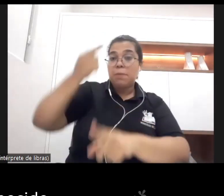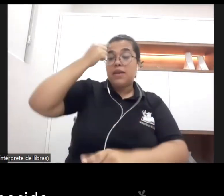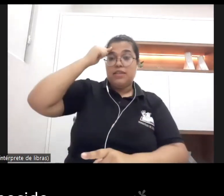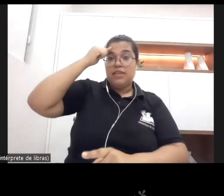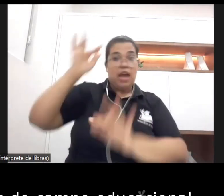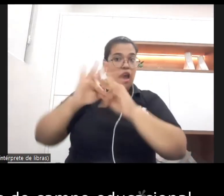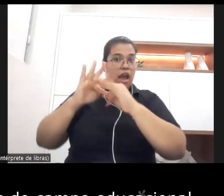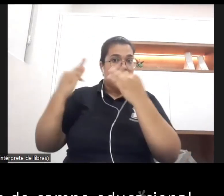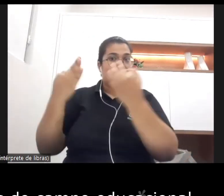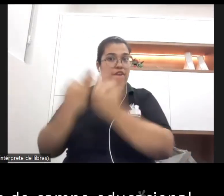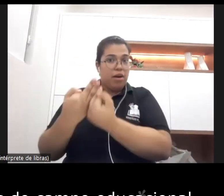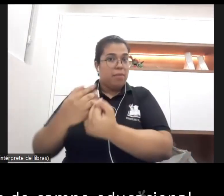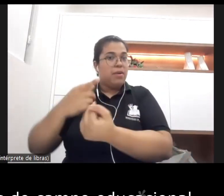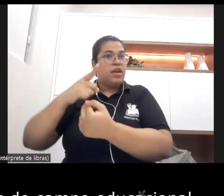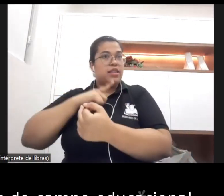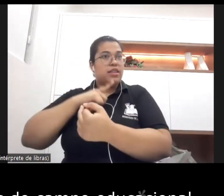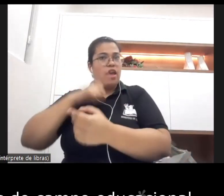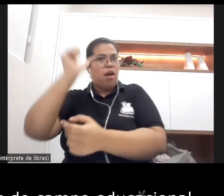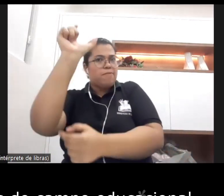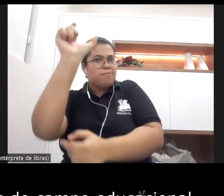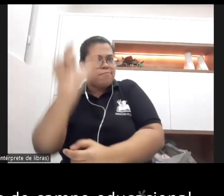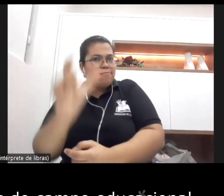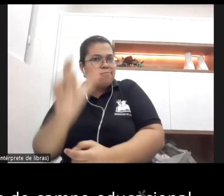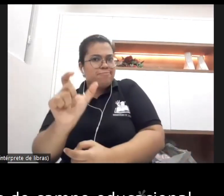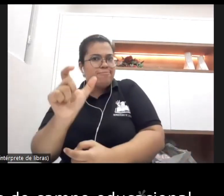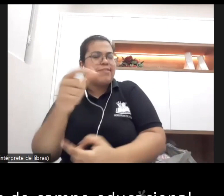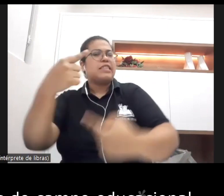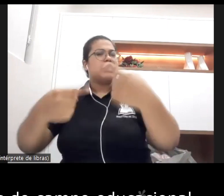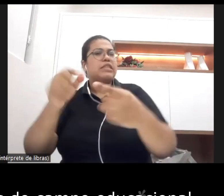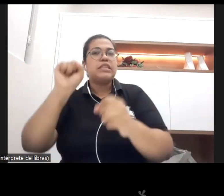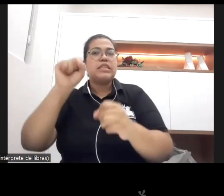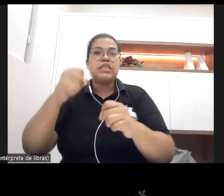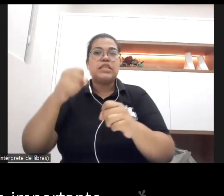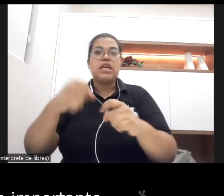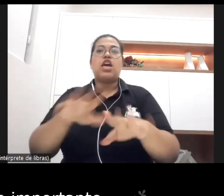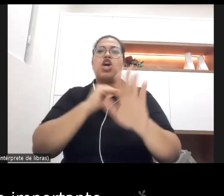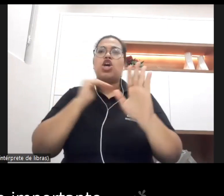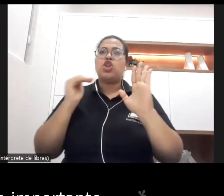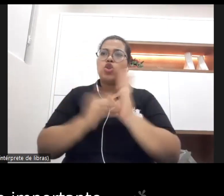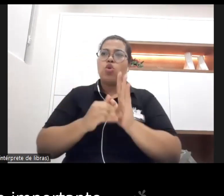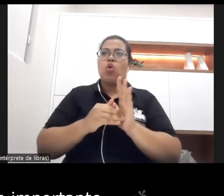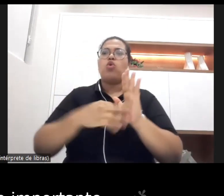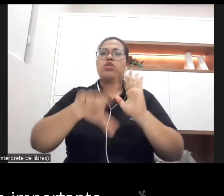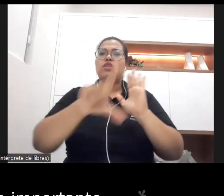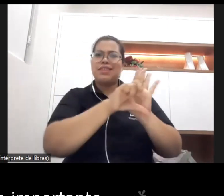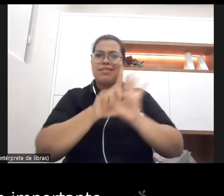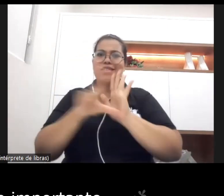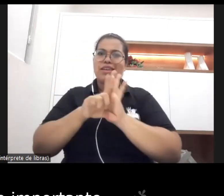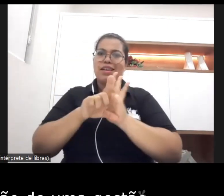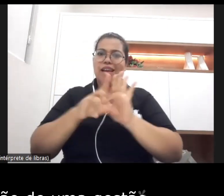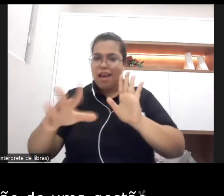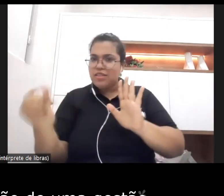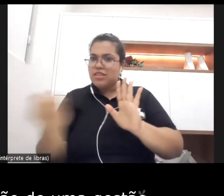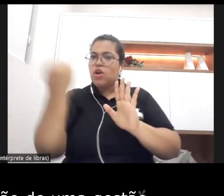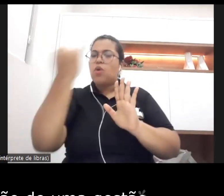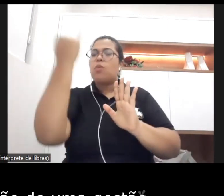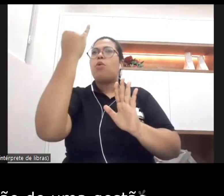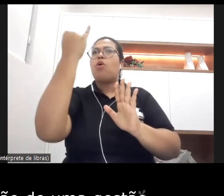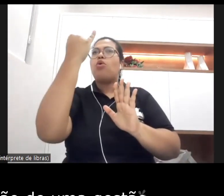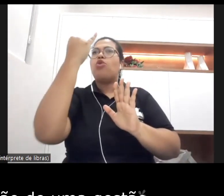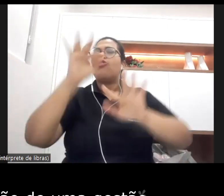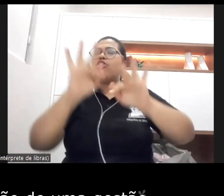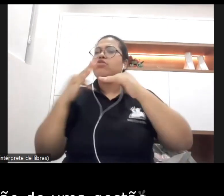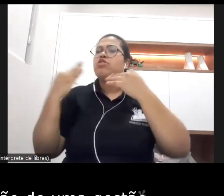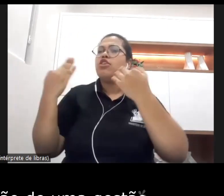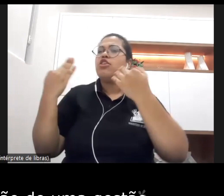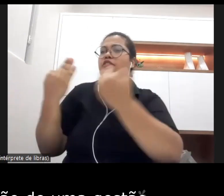reconhecido em quase todas as legislações do campo educacional ela é um componente importante na proposição